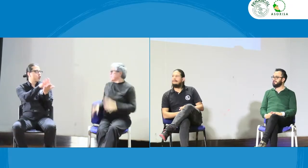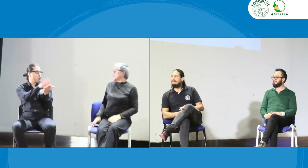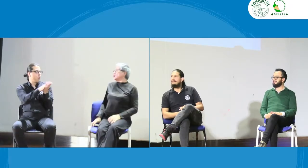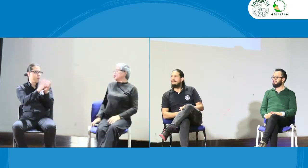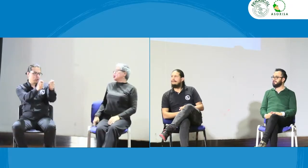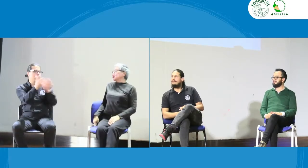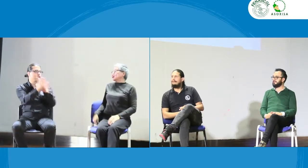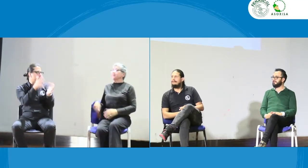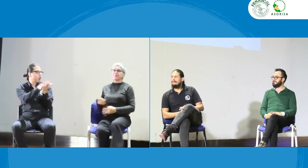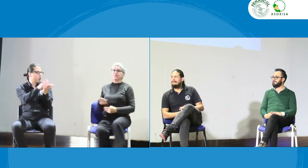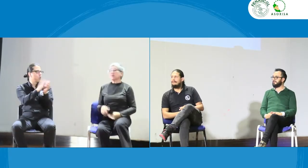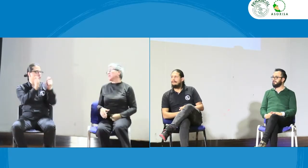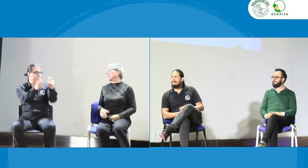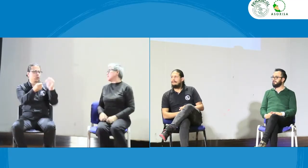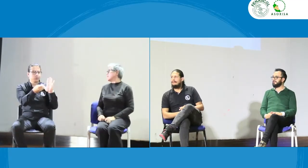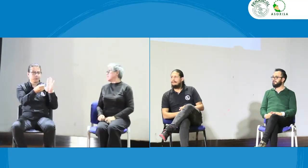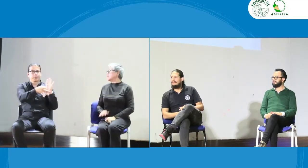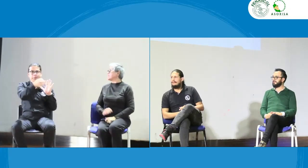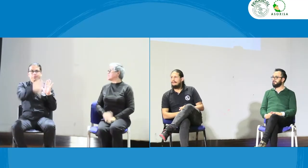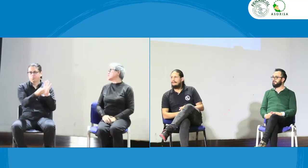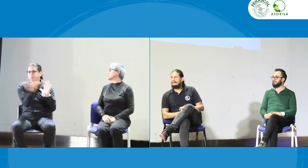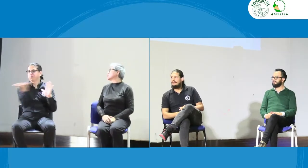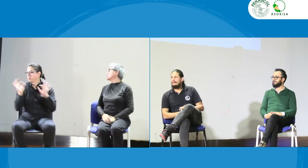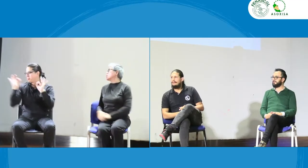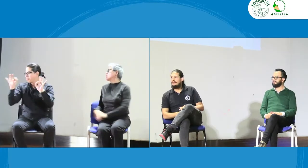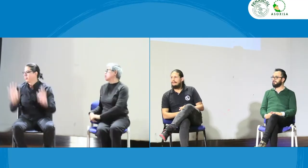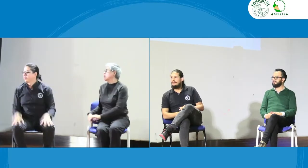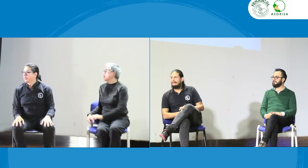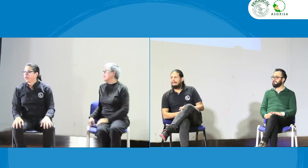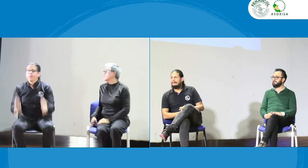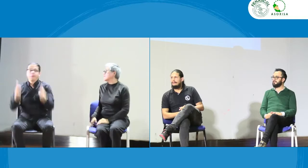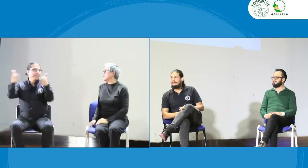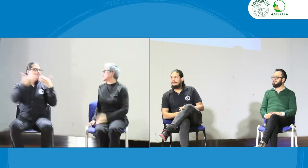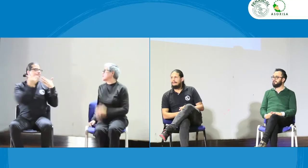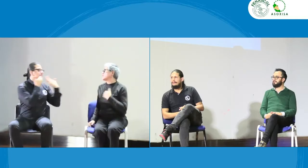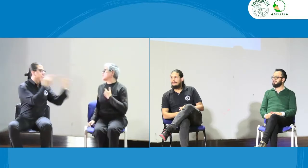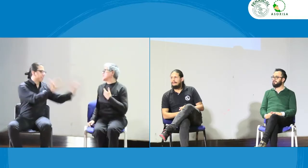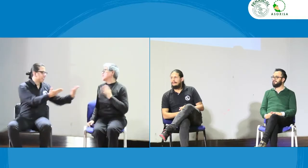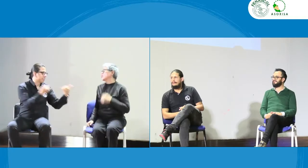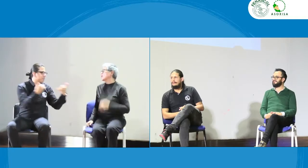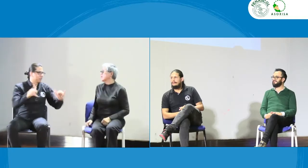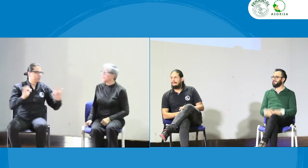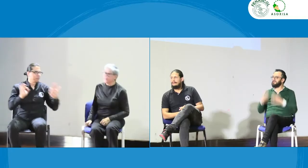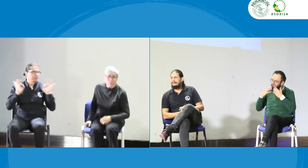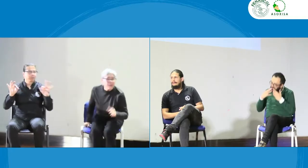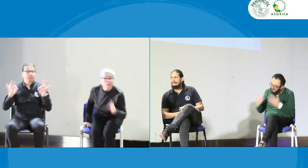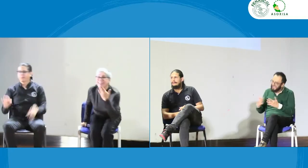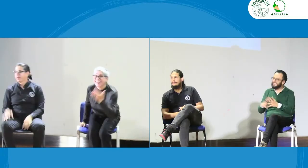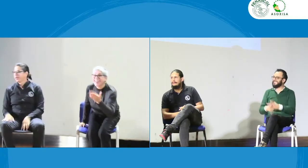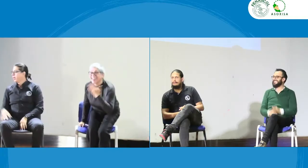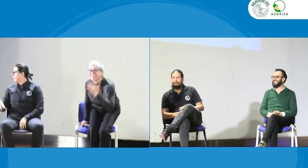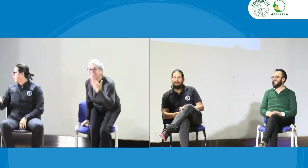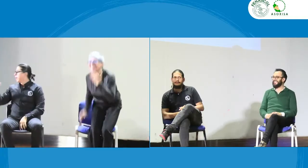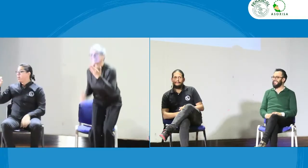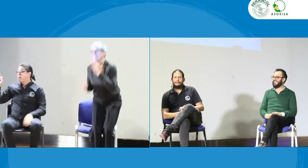idea Sí dentro del documento al documento le podemos dar esta seña claro que sí muchas gracias a ustedes gracias gracias gracias